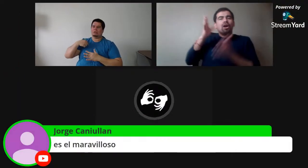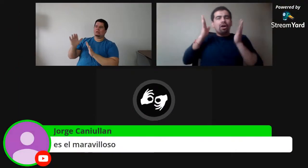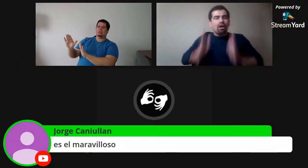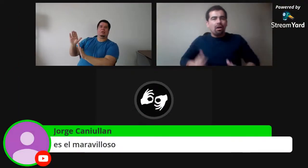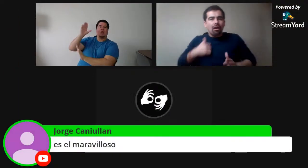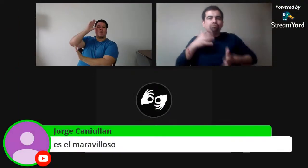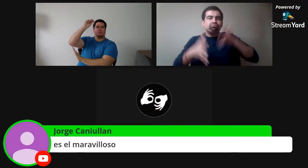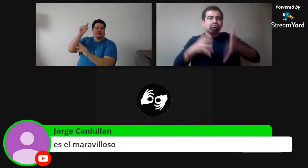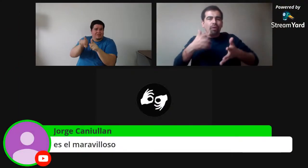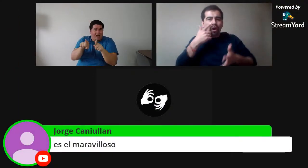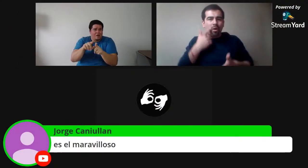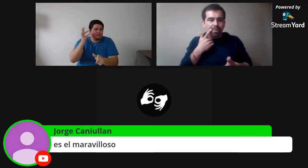en lengua de señas.